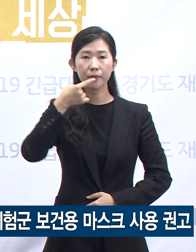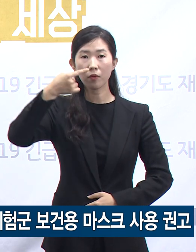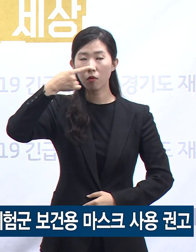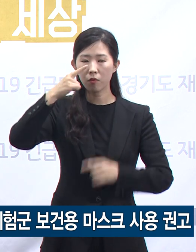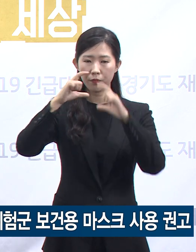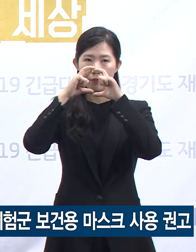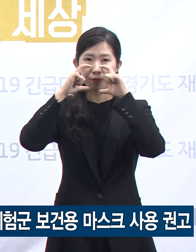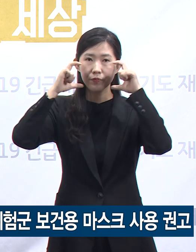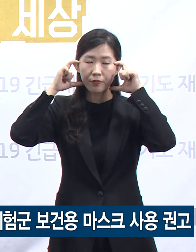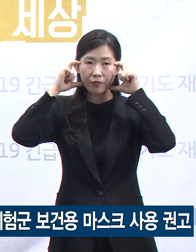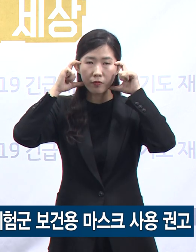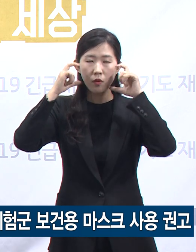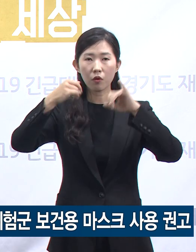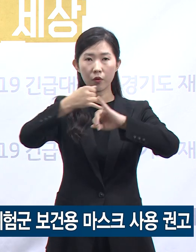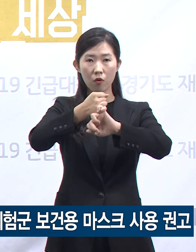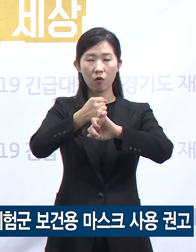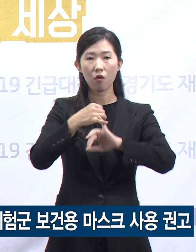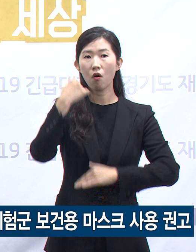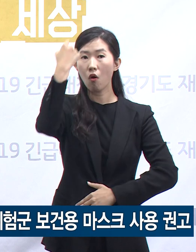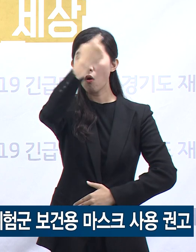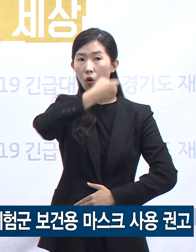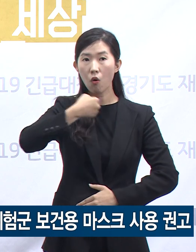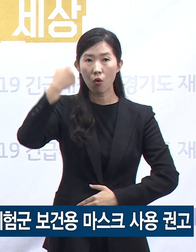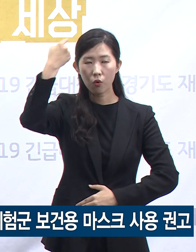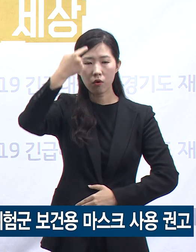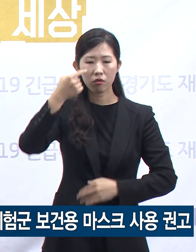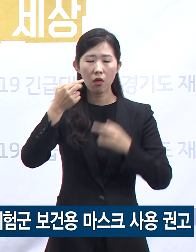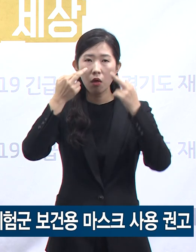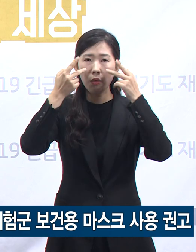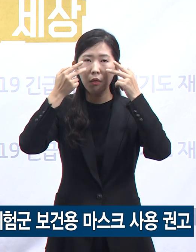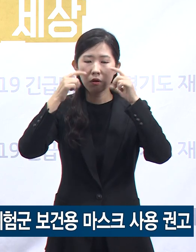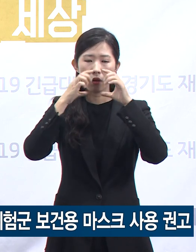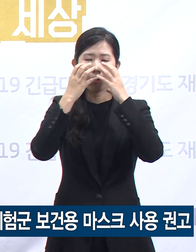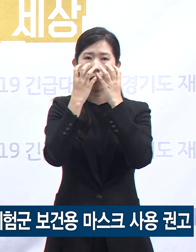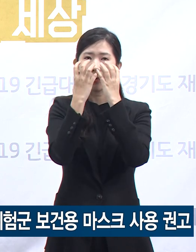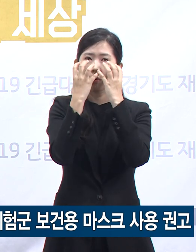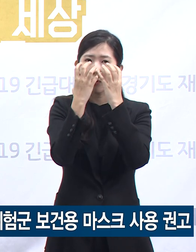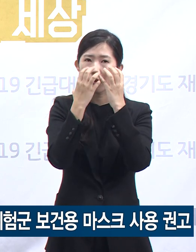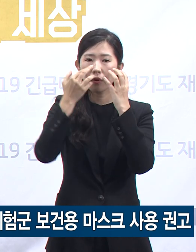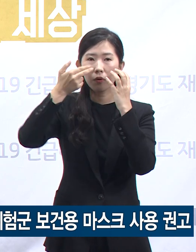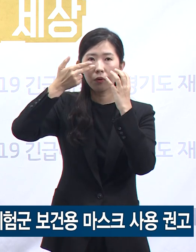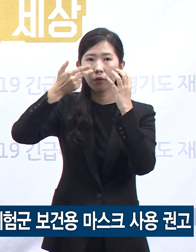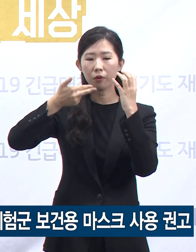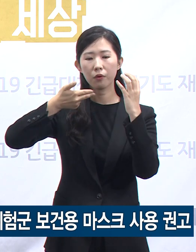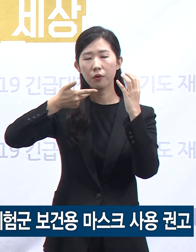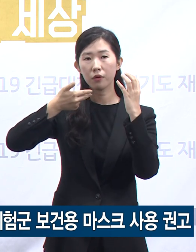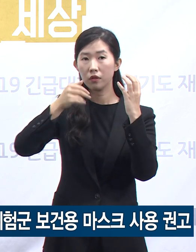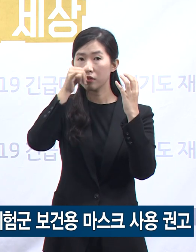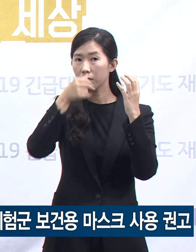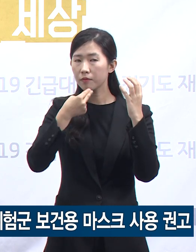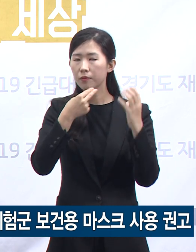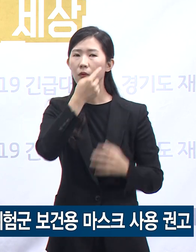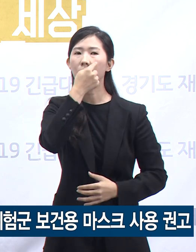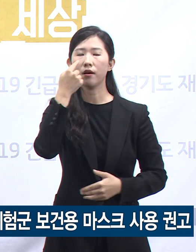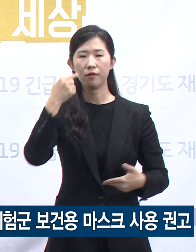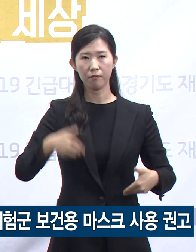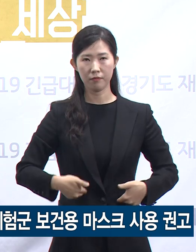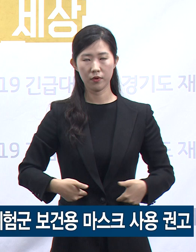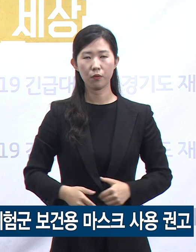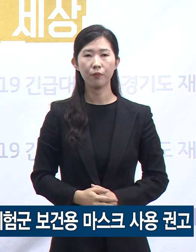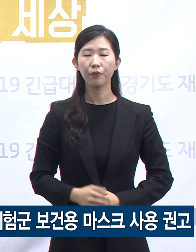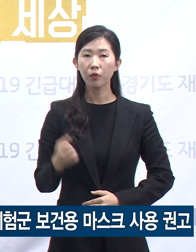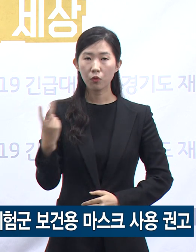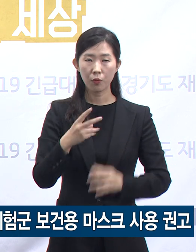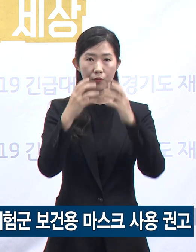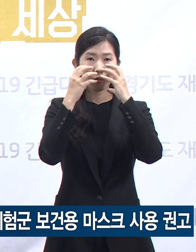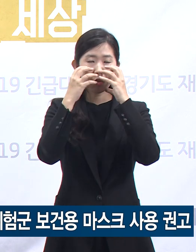착용한 후 얼굴과 마스크 사이에 틈이 없는지 확인해야 한다는 것입니다. 또한 마스크를 수건이나 휴지로 덧대지